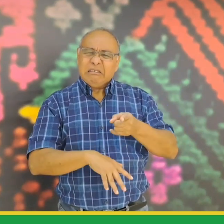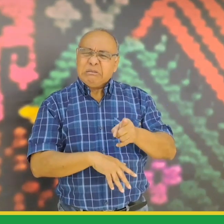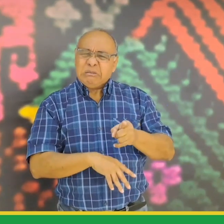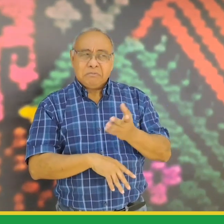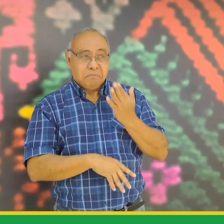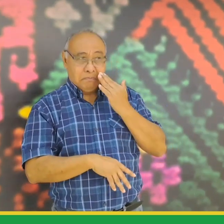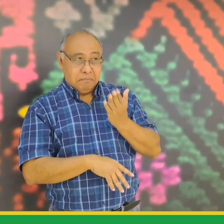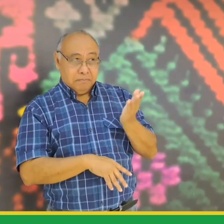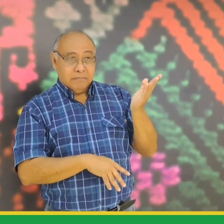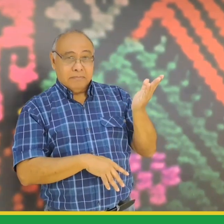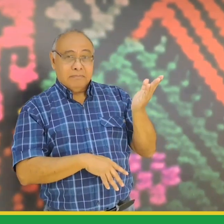miren